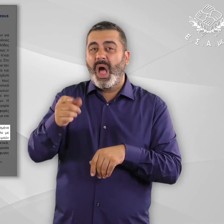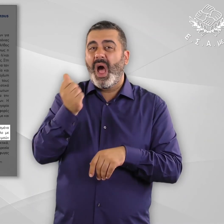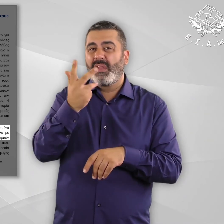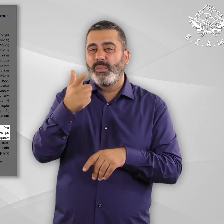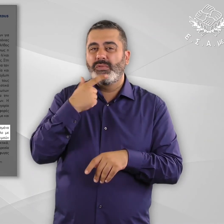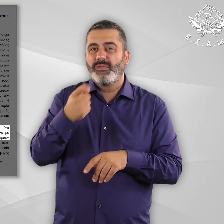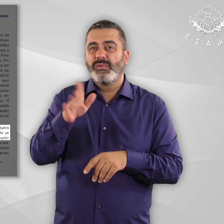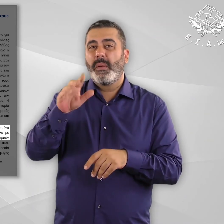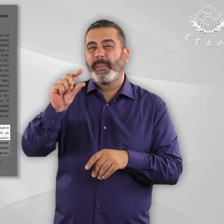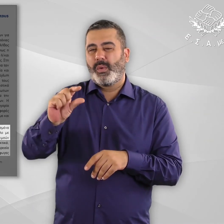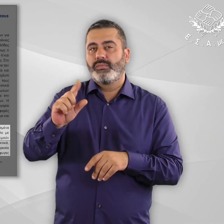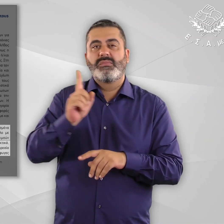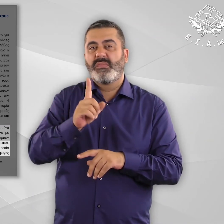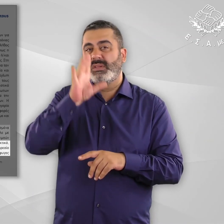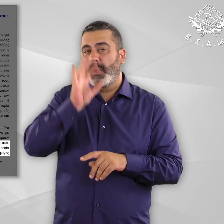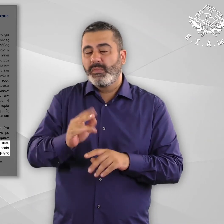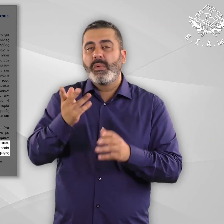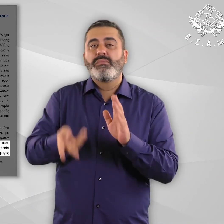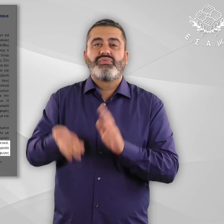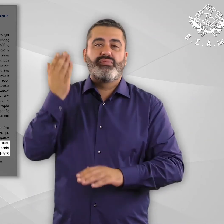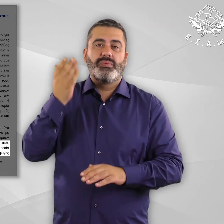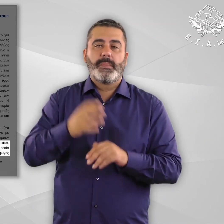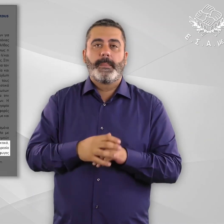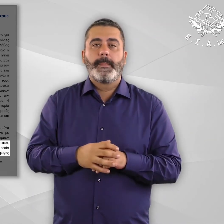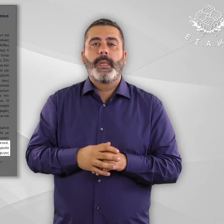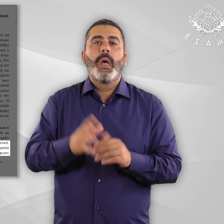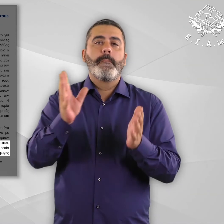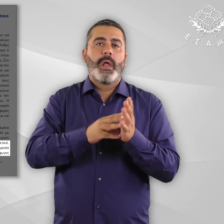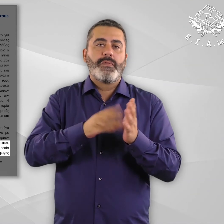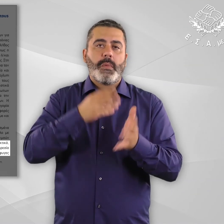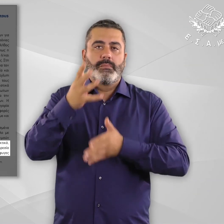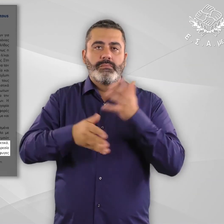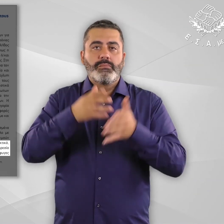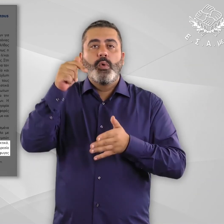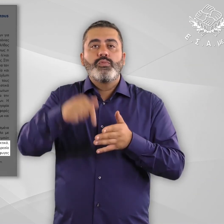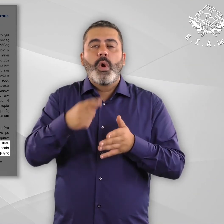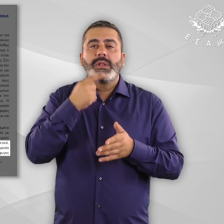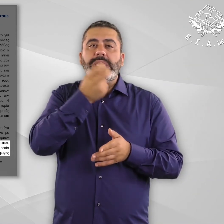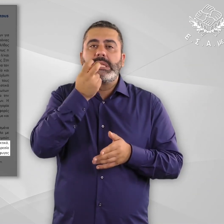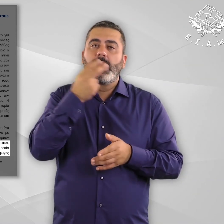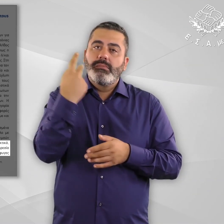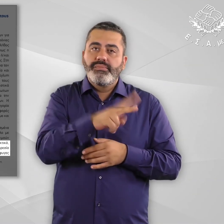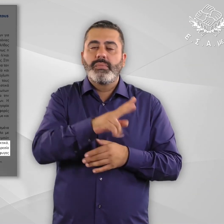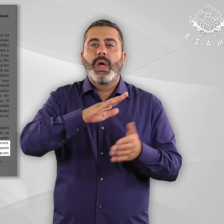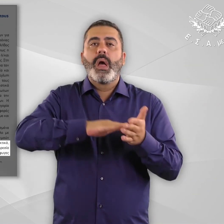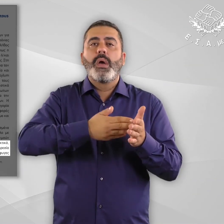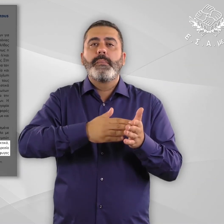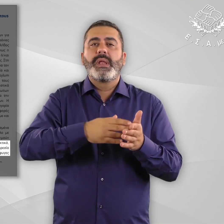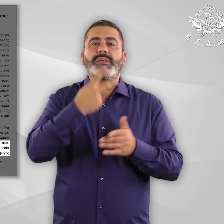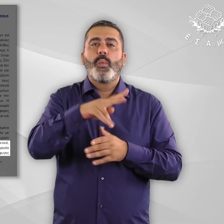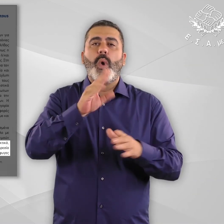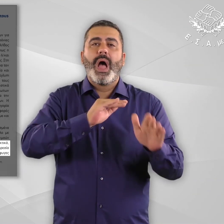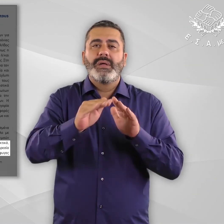πραγματικό μέγεθος του πληθυσμού. Ενδεικτικά, αναφέρουμε στοιχεία που δημοσιεύτηκαν από την Υπηρεσία Ασύλου και την Ήπατη